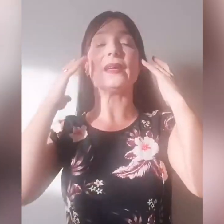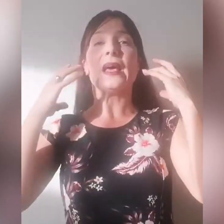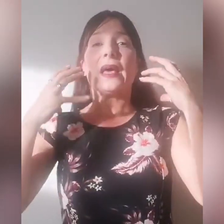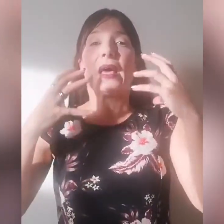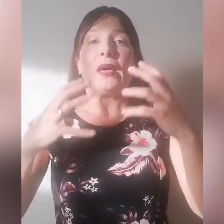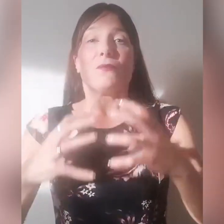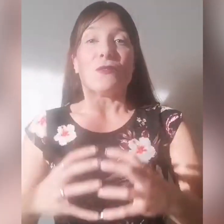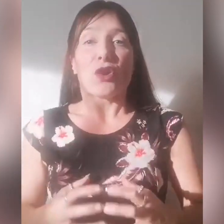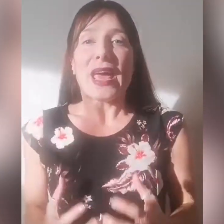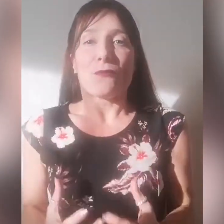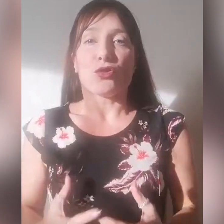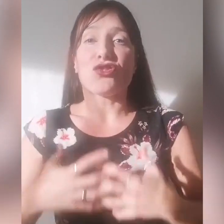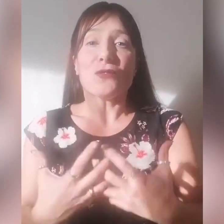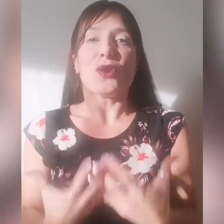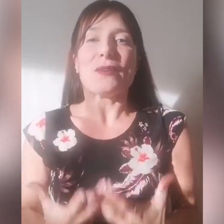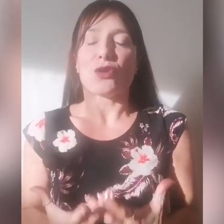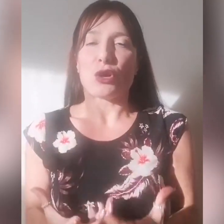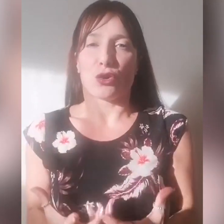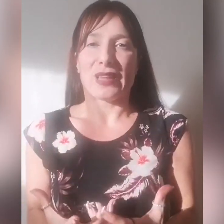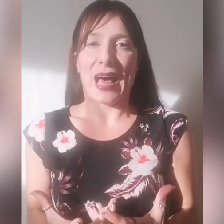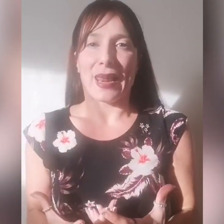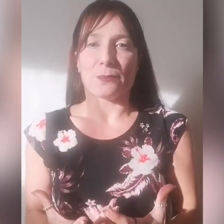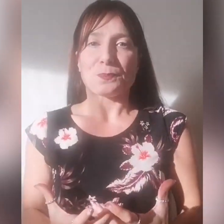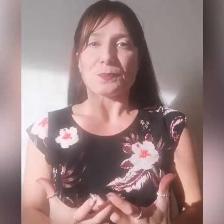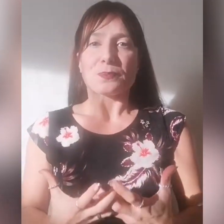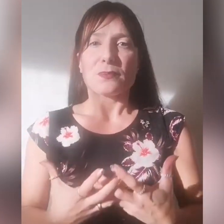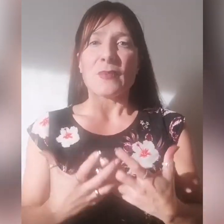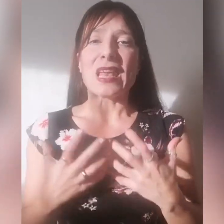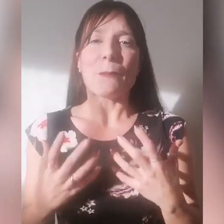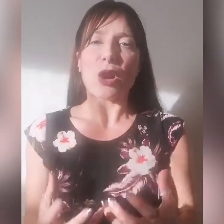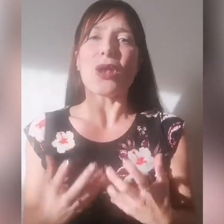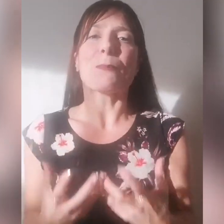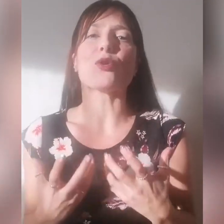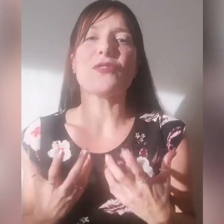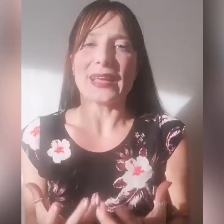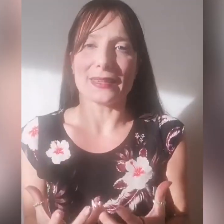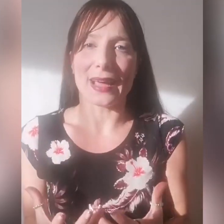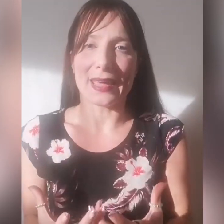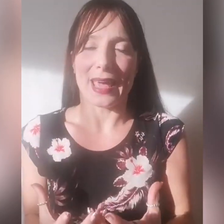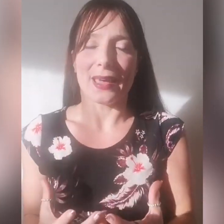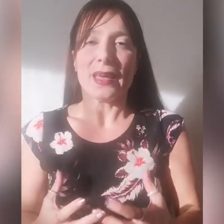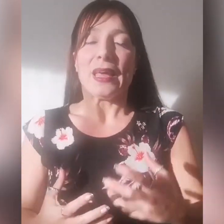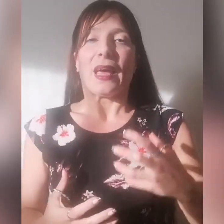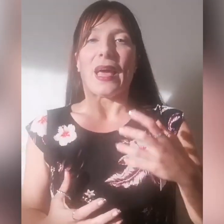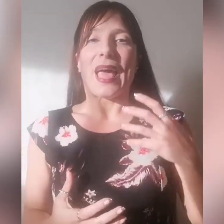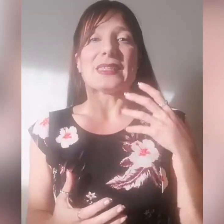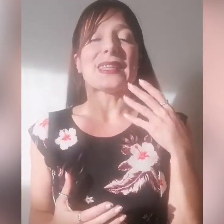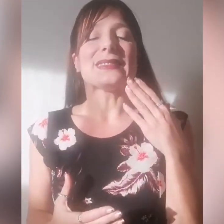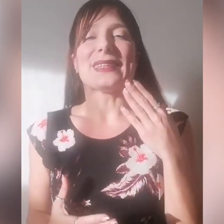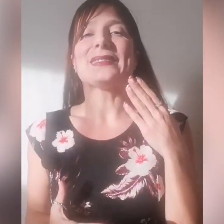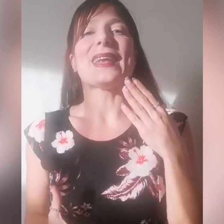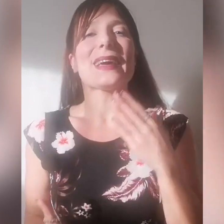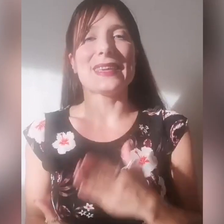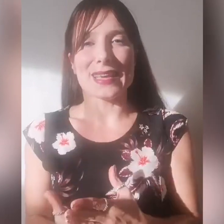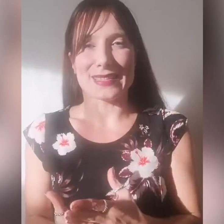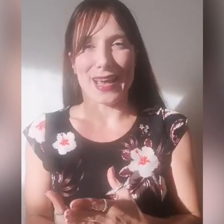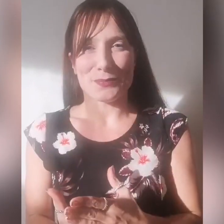vi volevo, ci volevo ricordare la parola profetica che è stata data alla chiesa